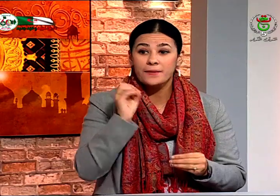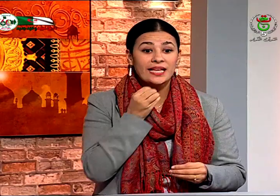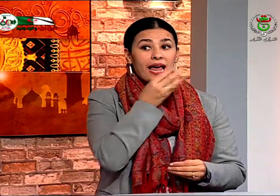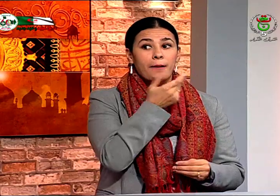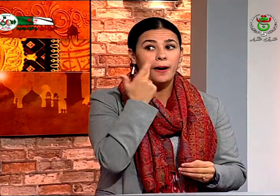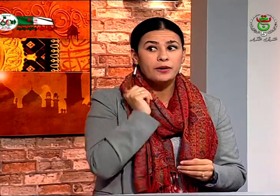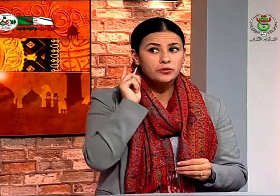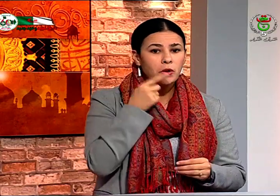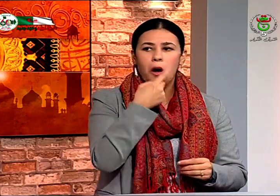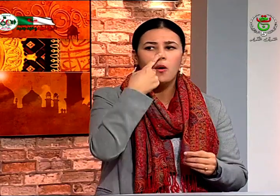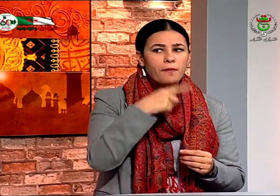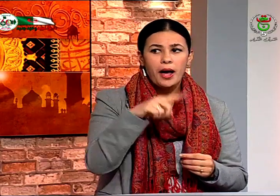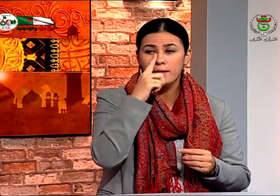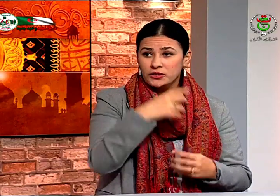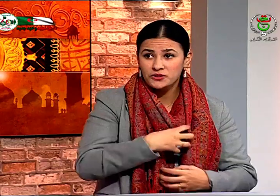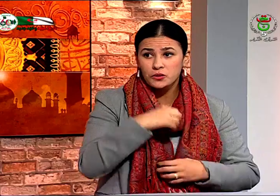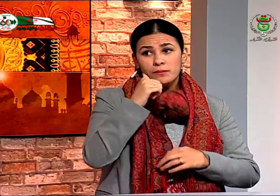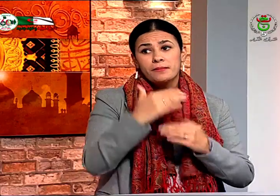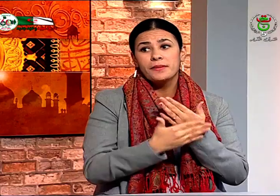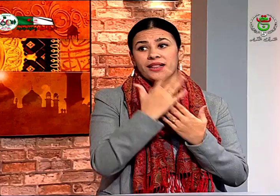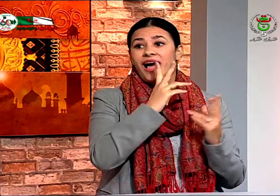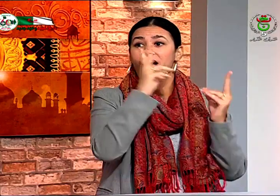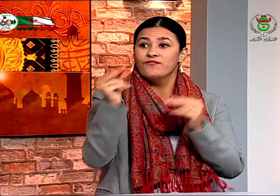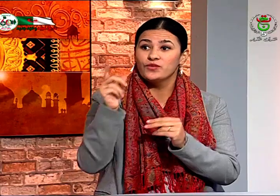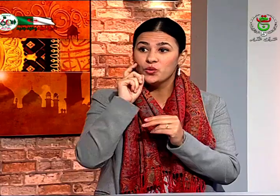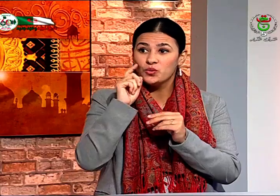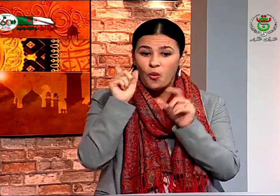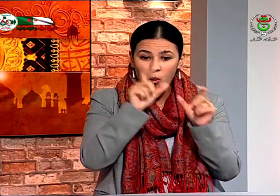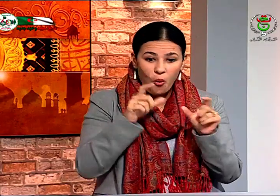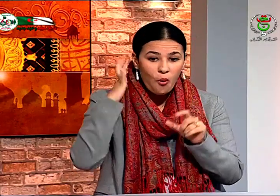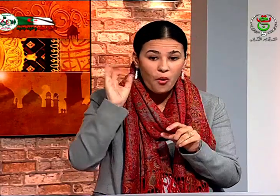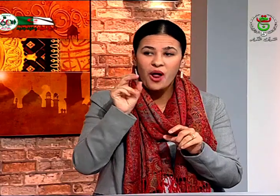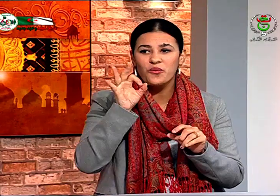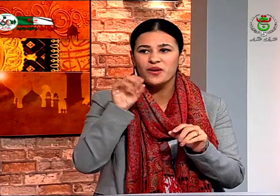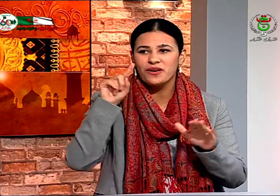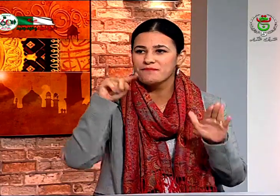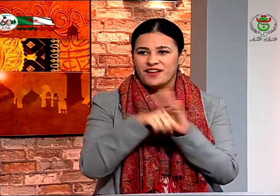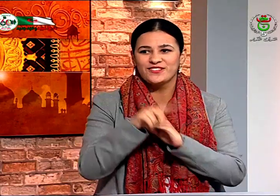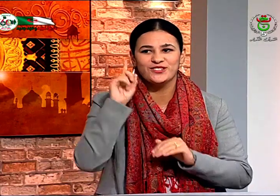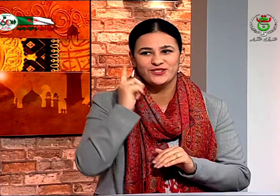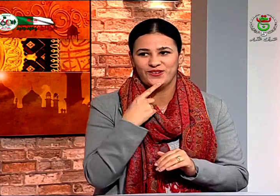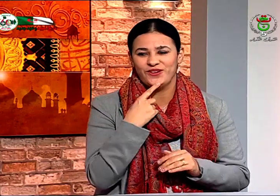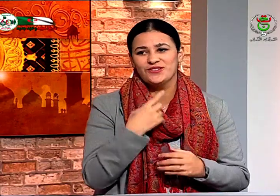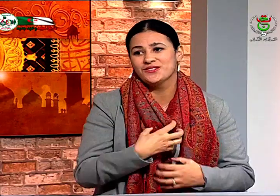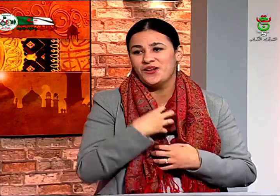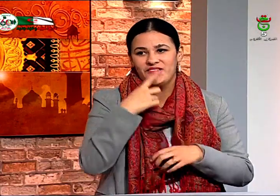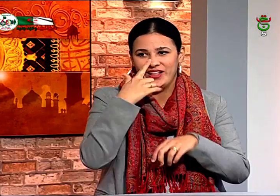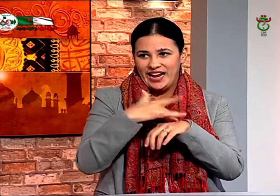ألتفت إليه هناك يعني لاحظوا أن هناك مشكل وبسبب أن أخي أيضا أسم